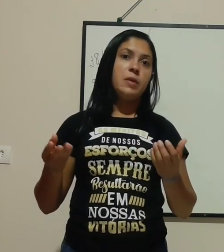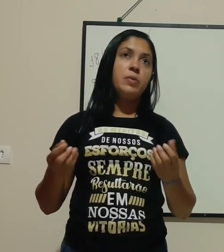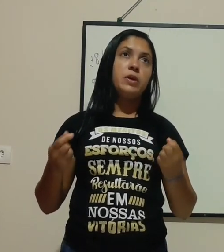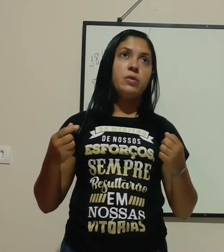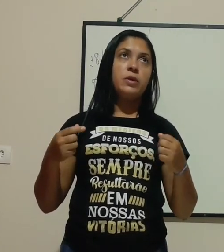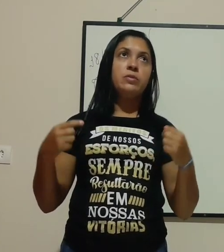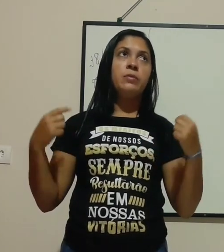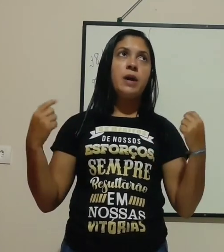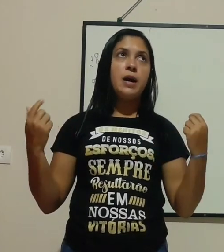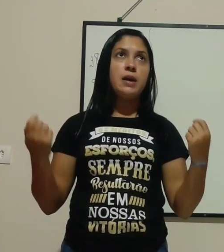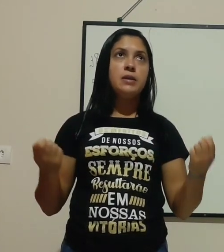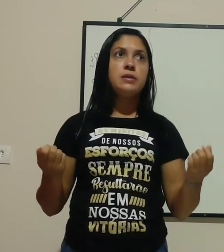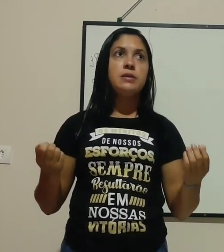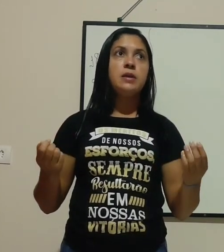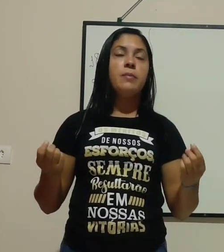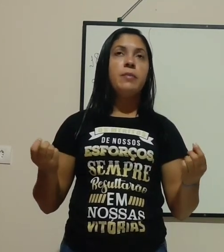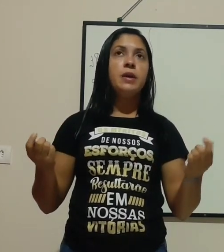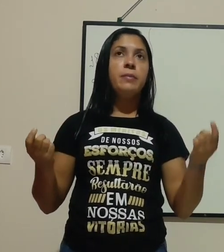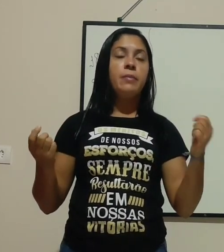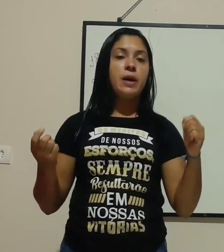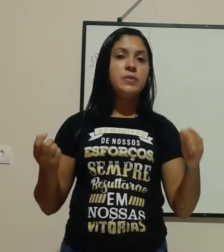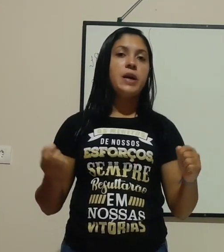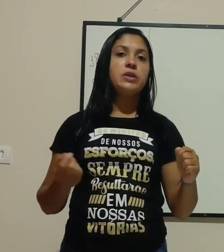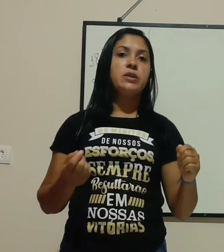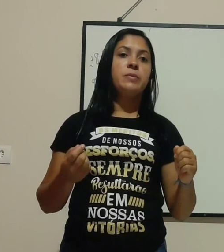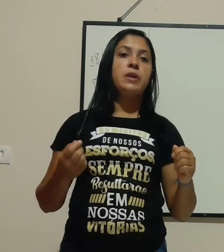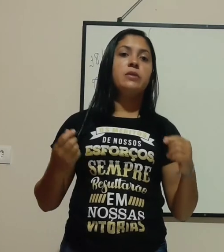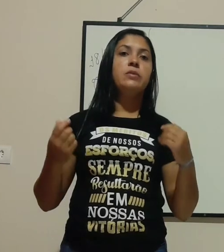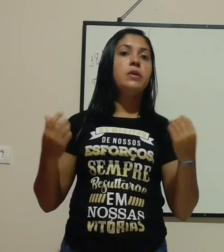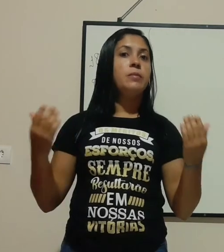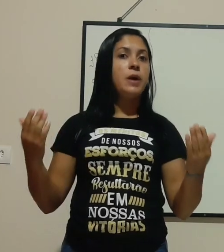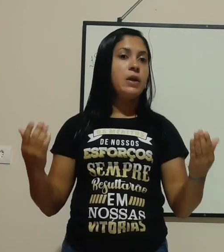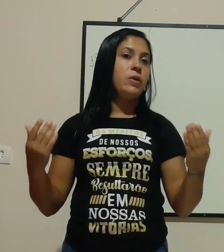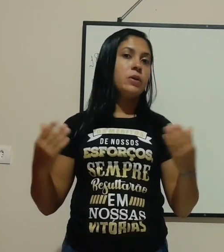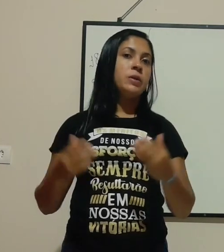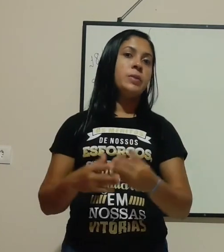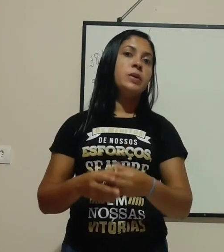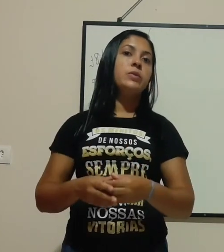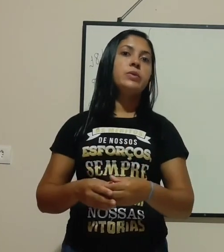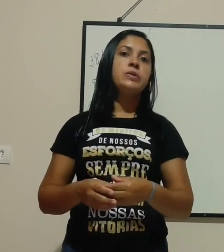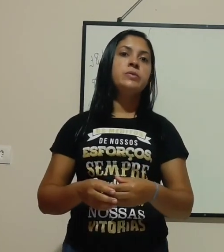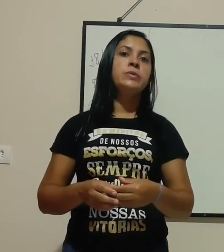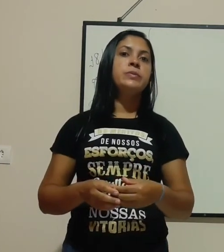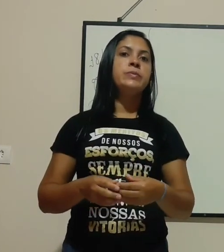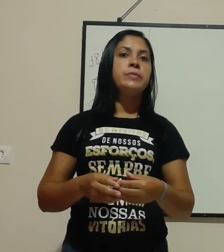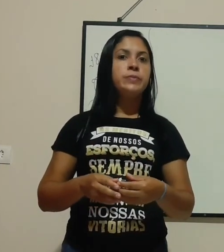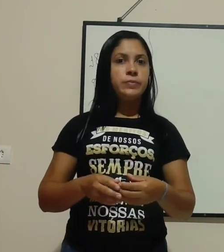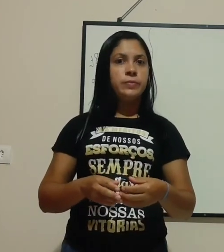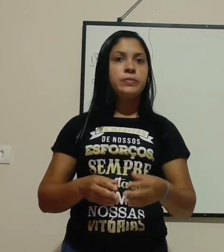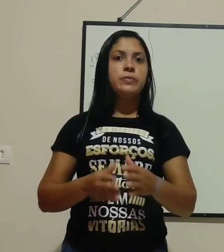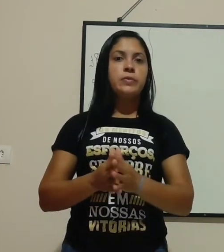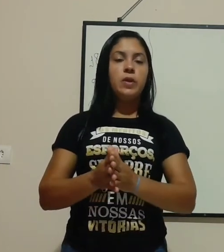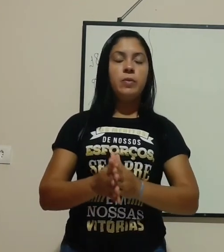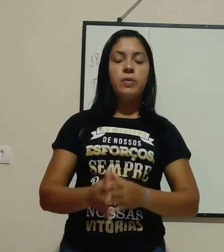né, porque quanto mais, mais baixa a temperatura, maior também o consumo, tá bom?